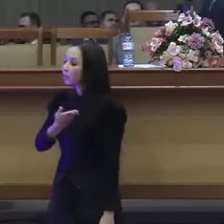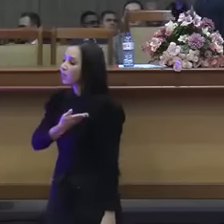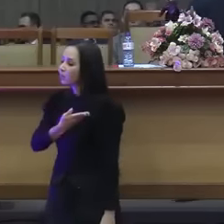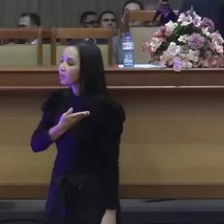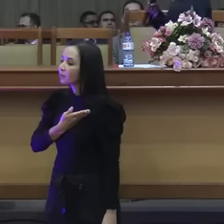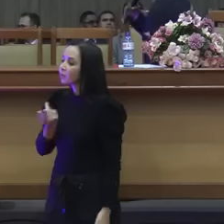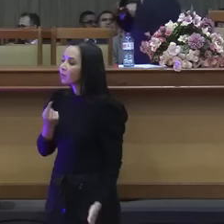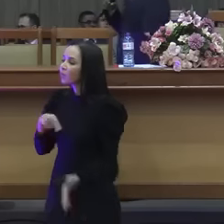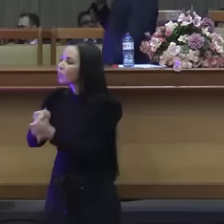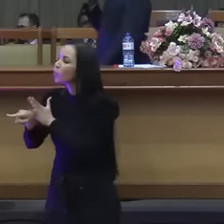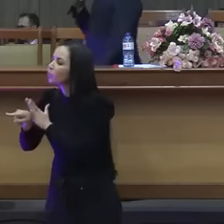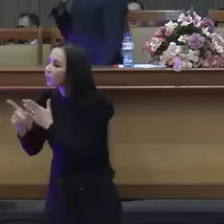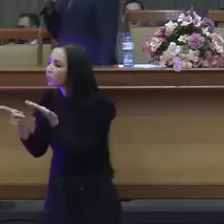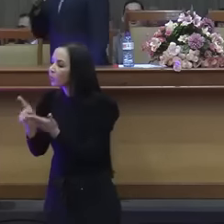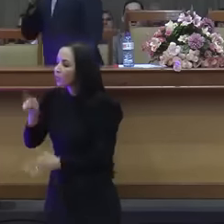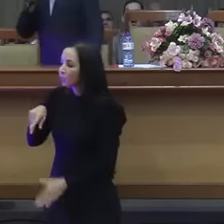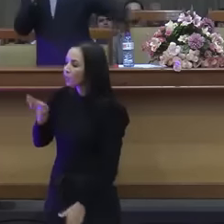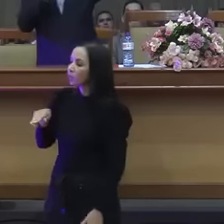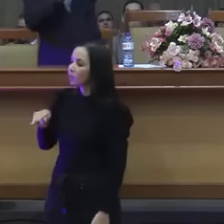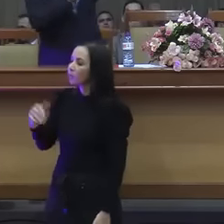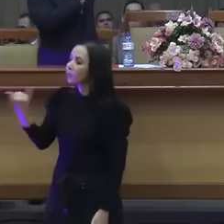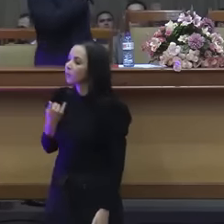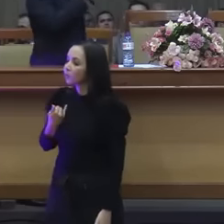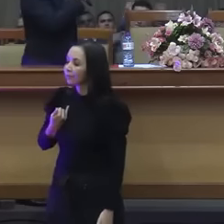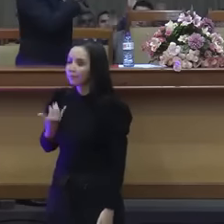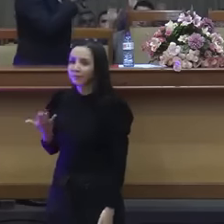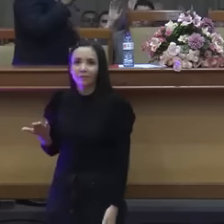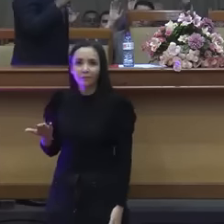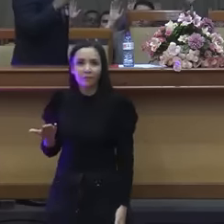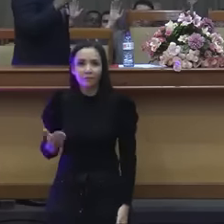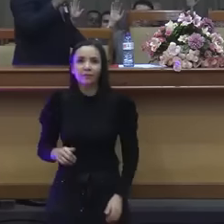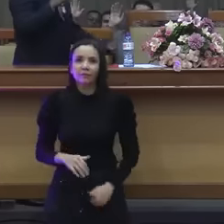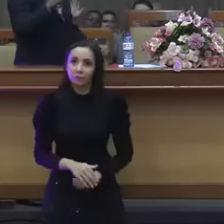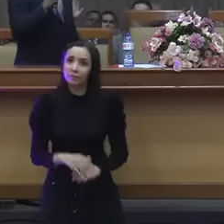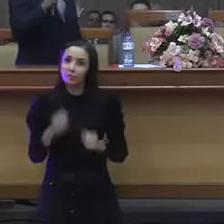Eita glória. Quem glorifica a Deus?